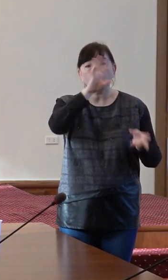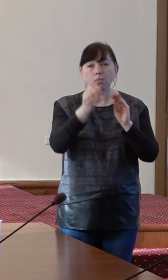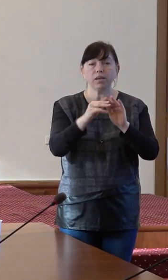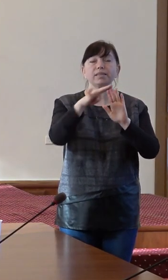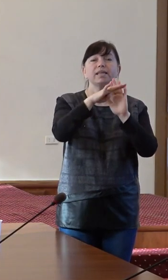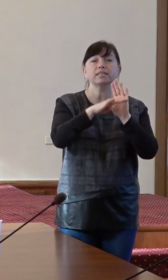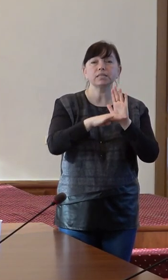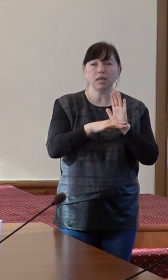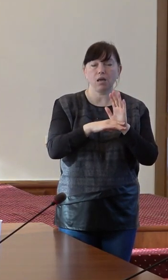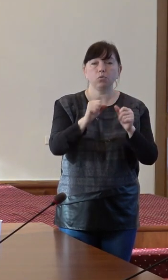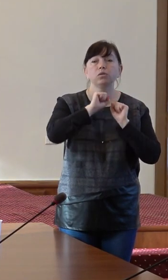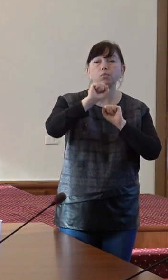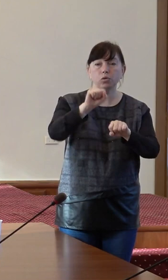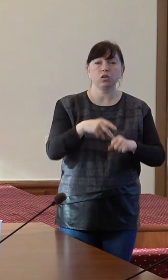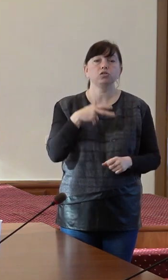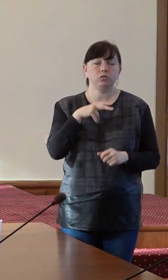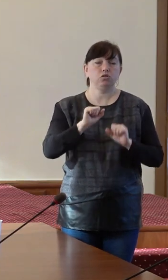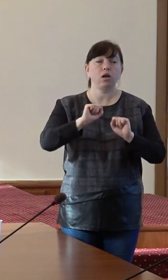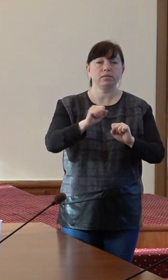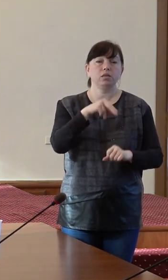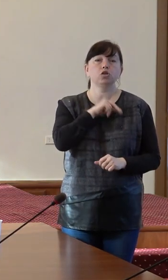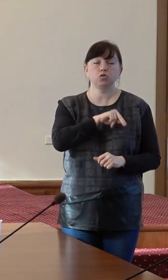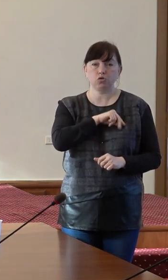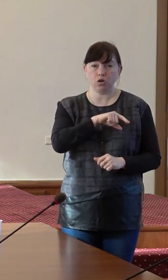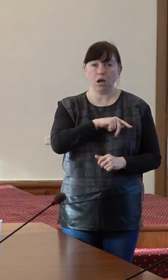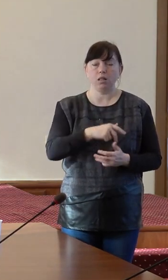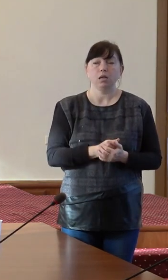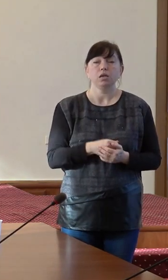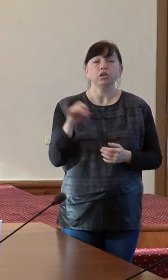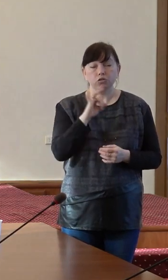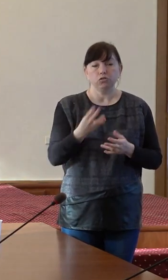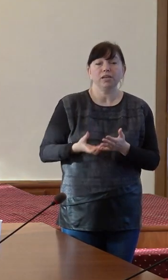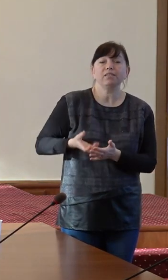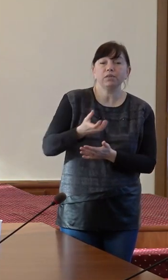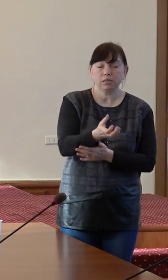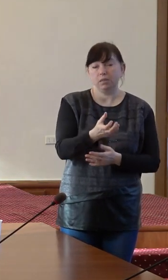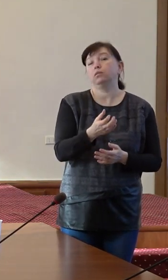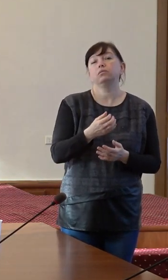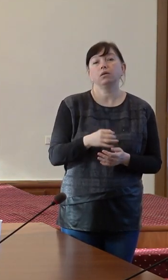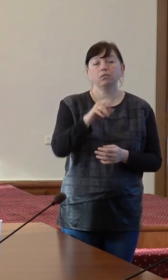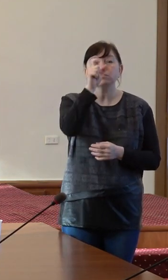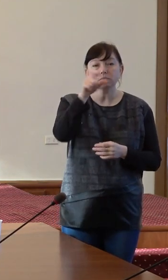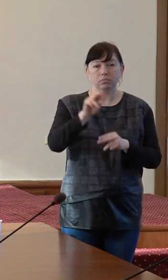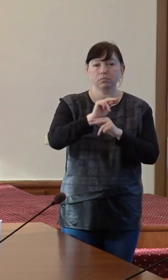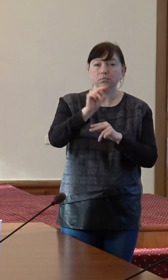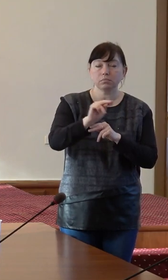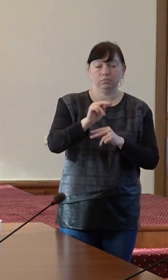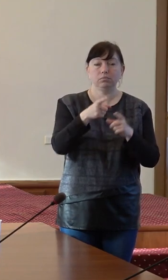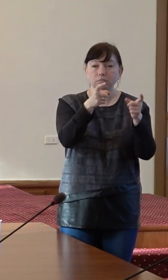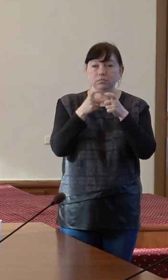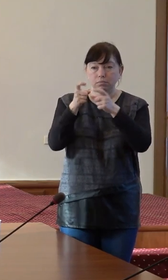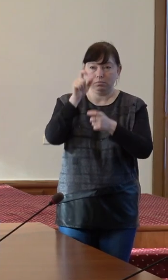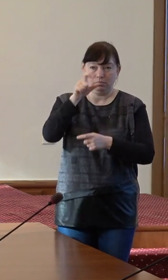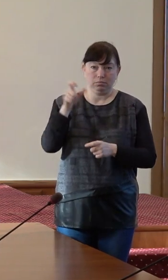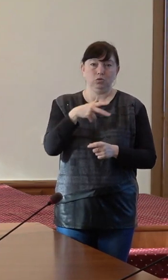sistemului de protecție și de asistență socială și investiții semnificative în resursa umană din sistem.